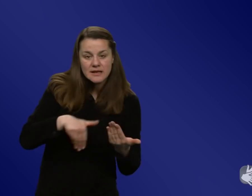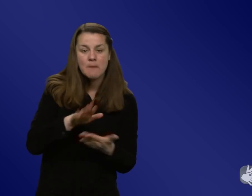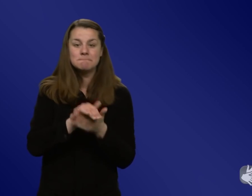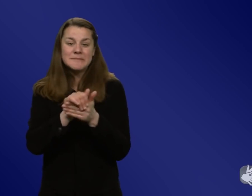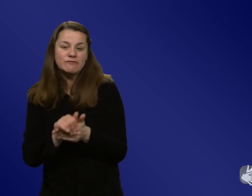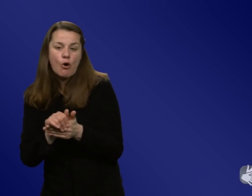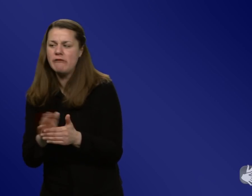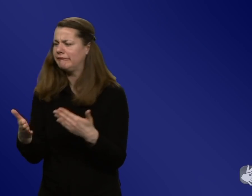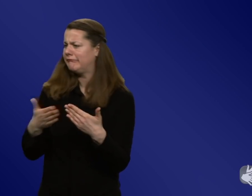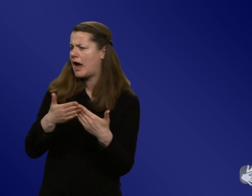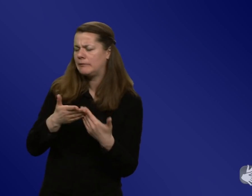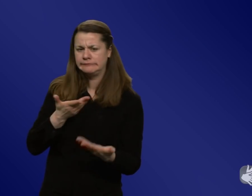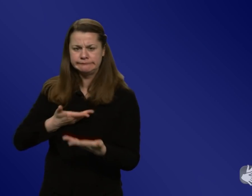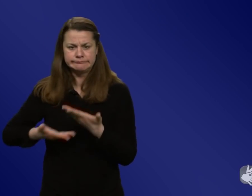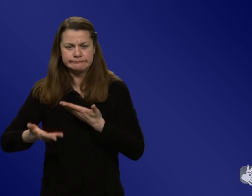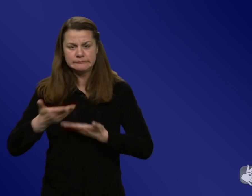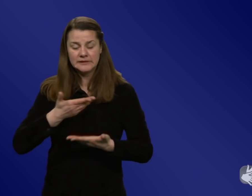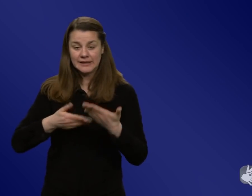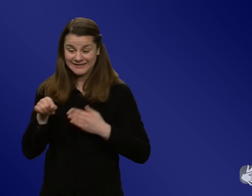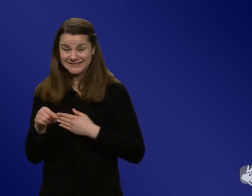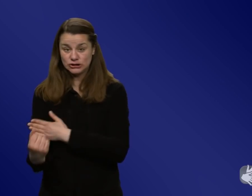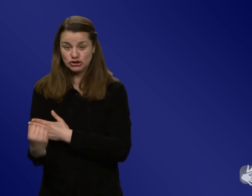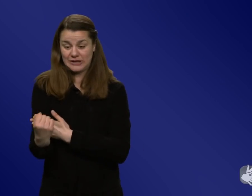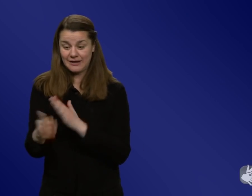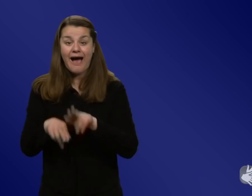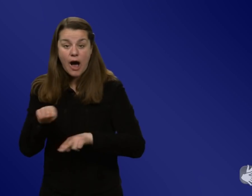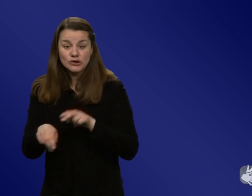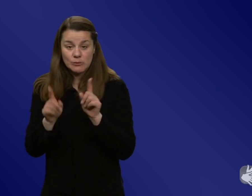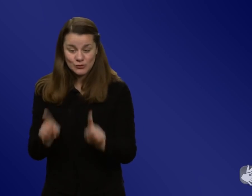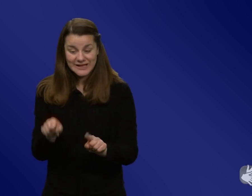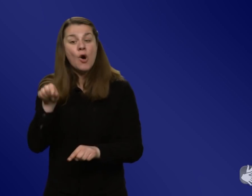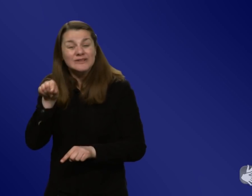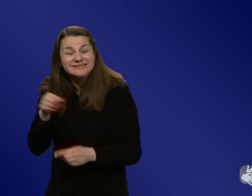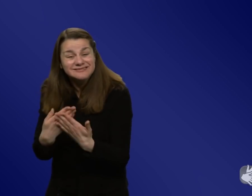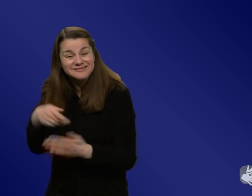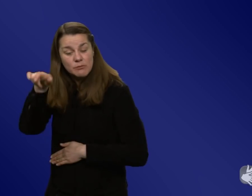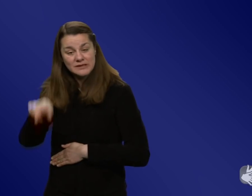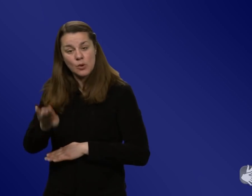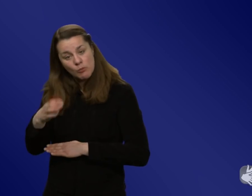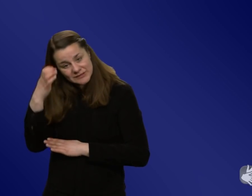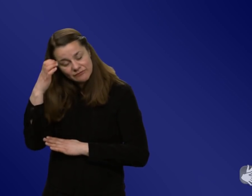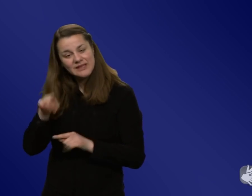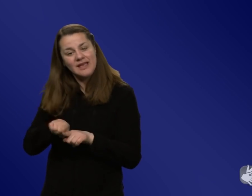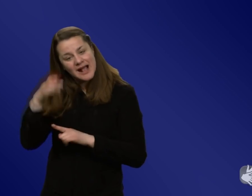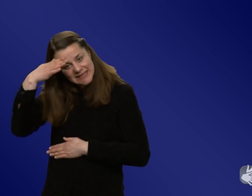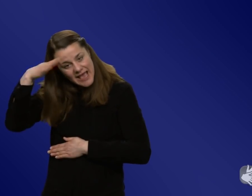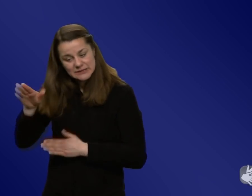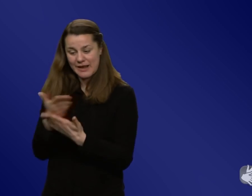Nachbarn und dass das ja auch eine Stärke ist von so Impfchampions, dass die Information dann eben von Leuten kommt, denen ich vertraue und